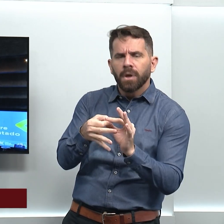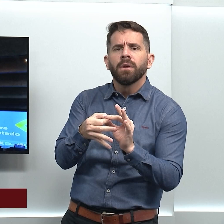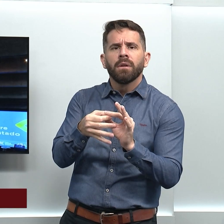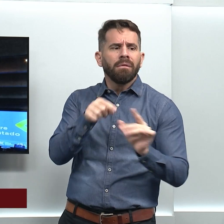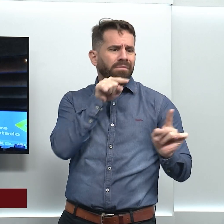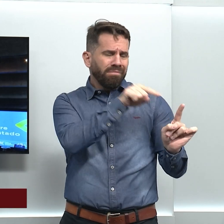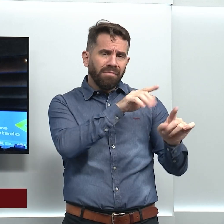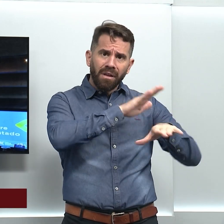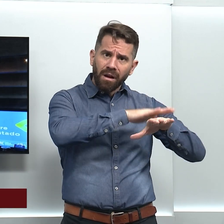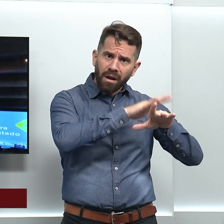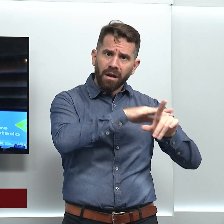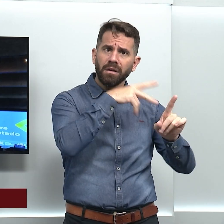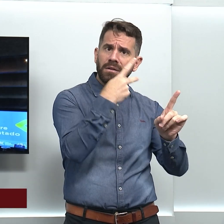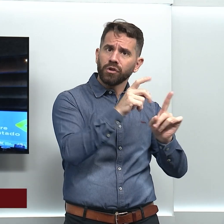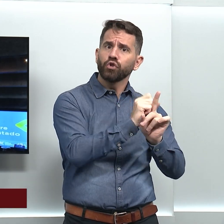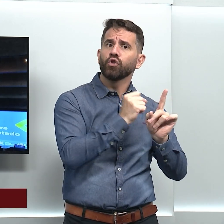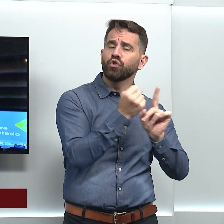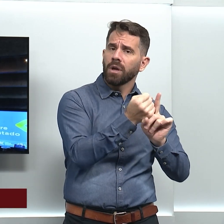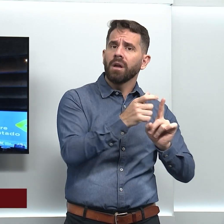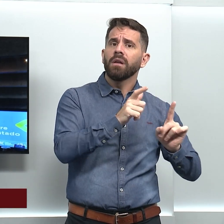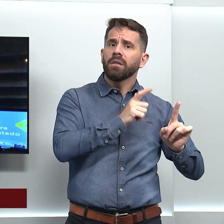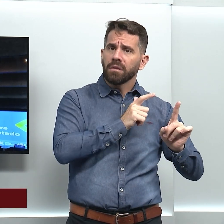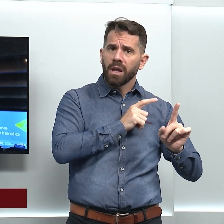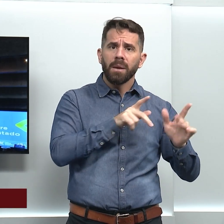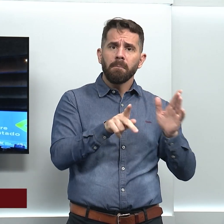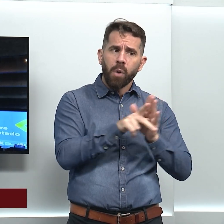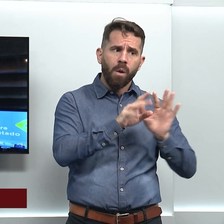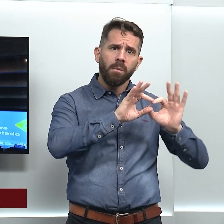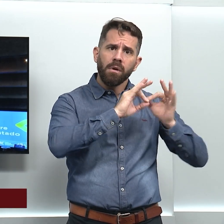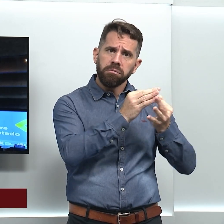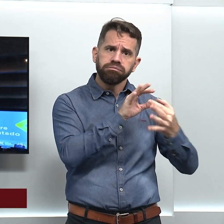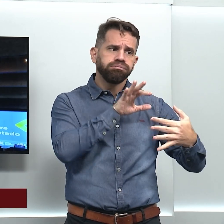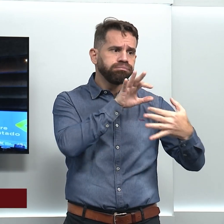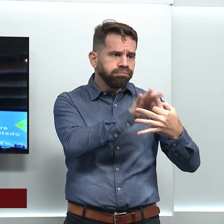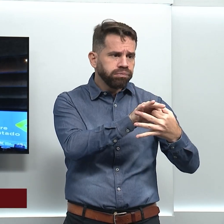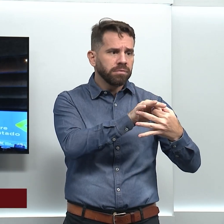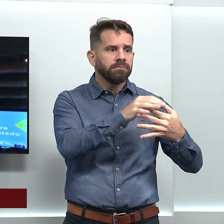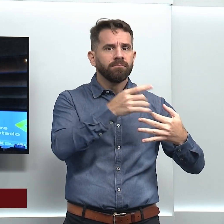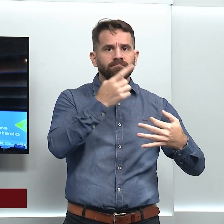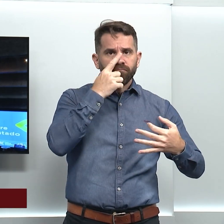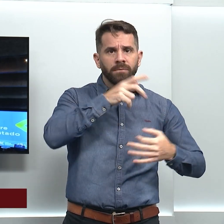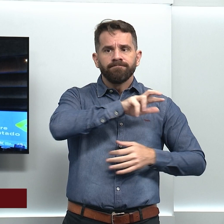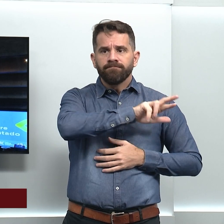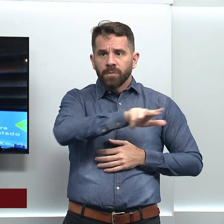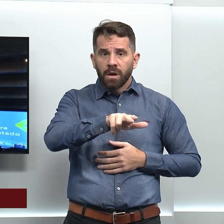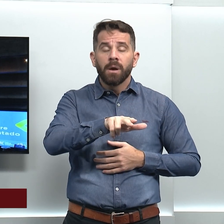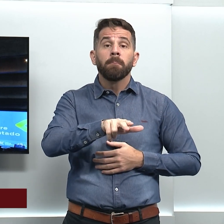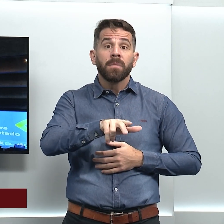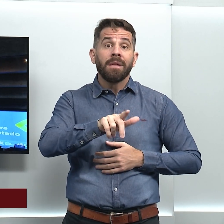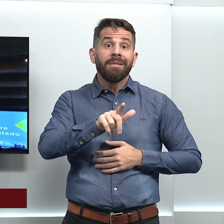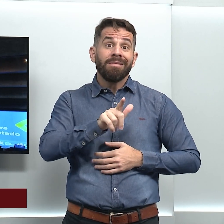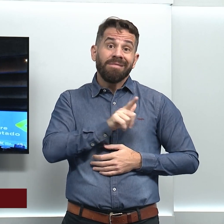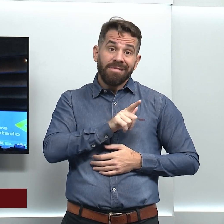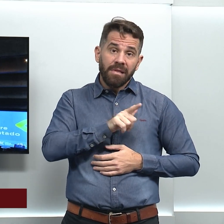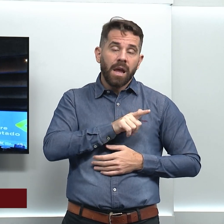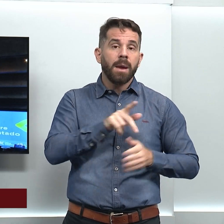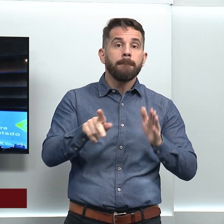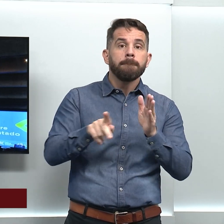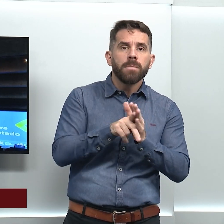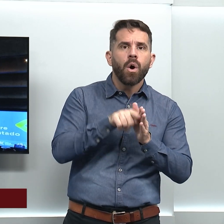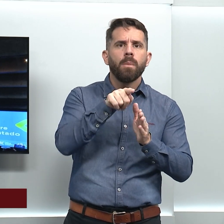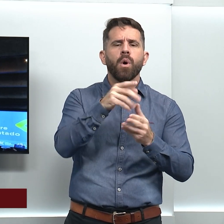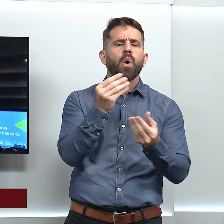afetiva. E a política é justamente o campo no qual a afetividade desse indivíduo